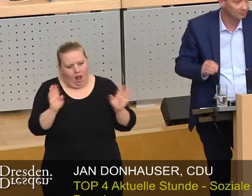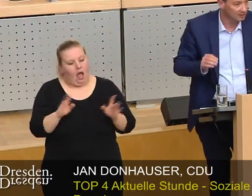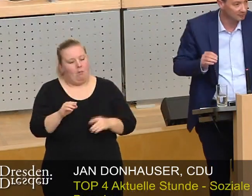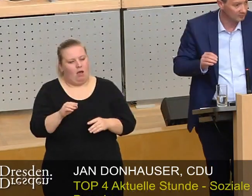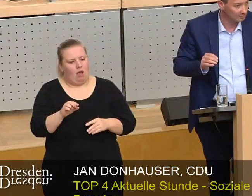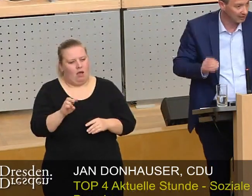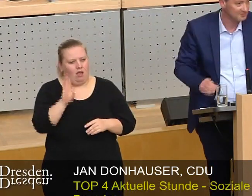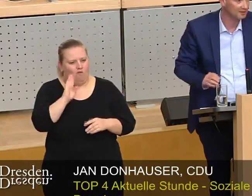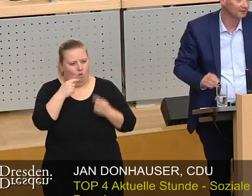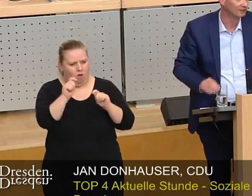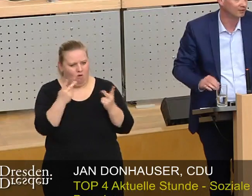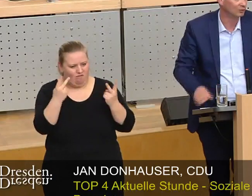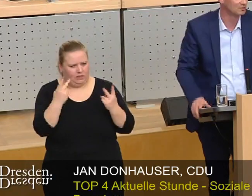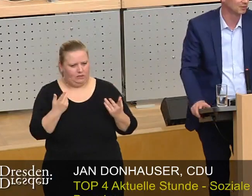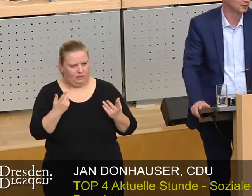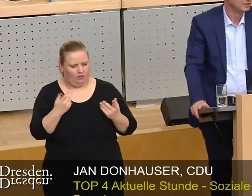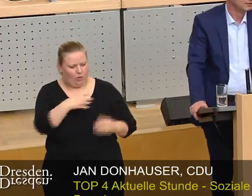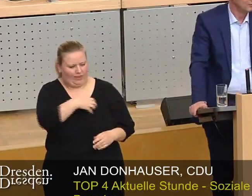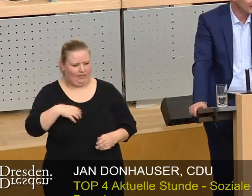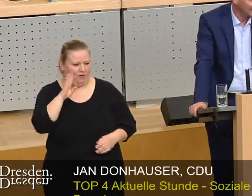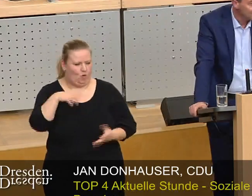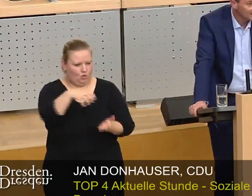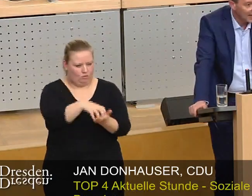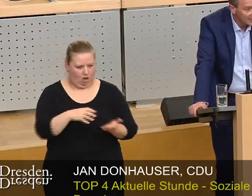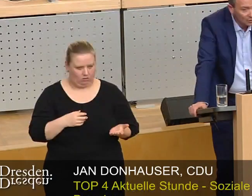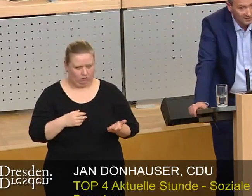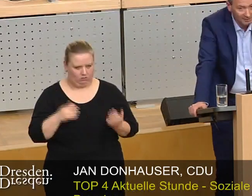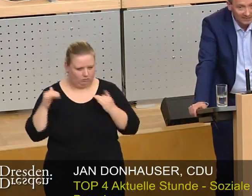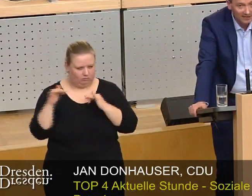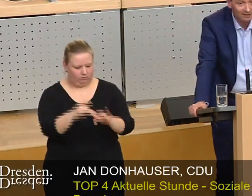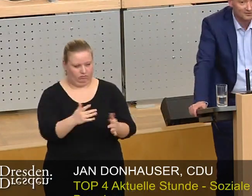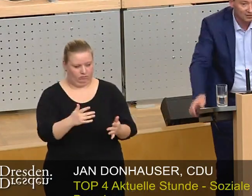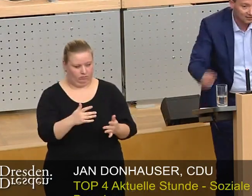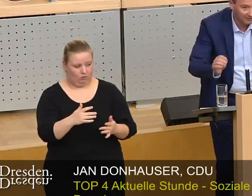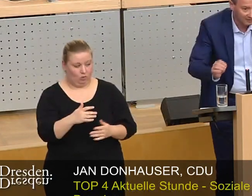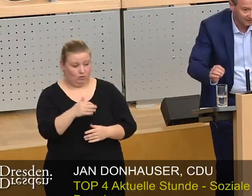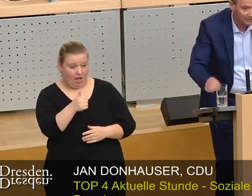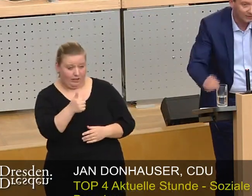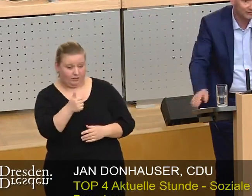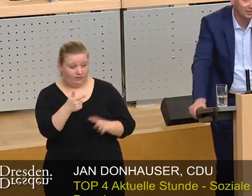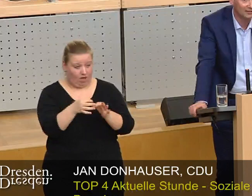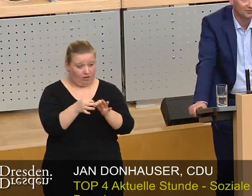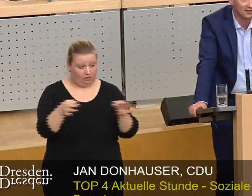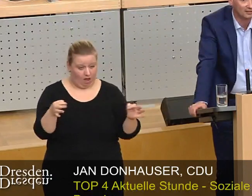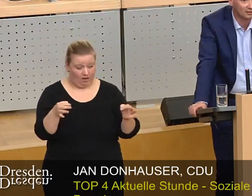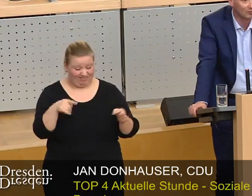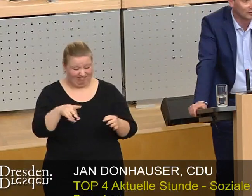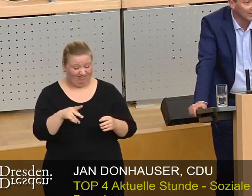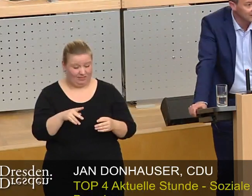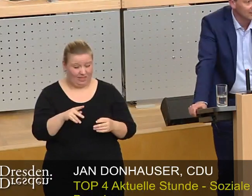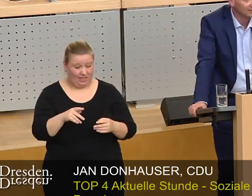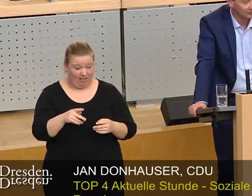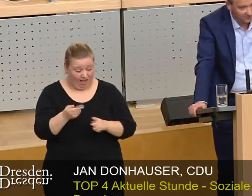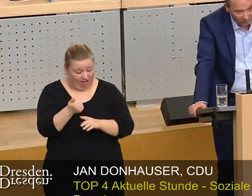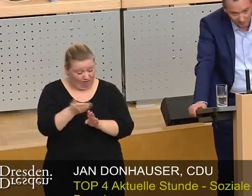Sache im Dresdner Wohnungsmarkt. Wenn dann ein oder zwei Tage solche tiefgreifenden Änderungsanträge kommen